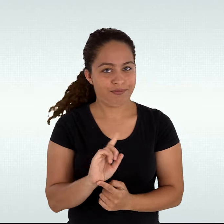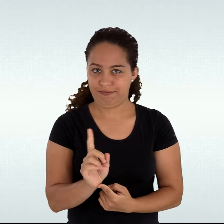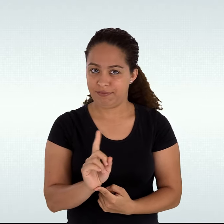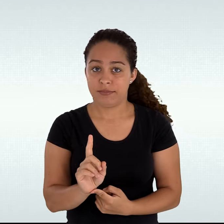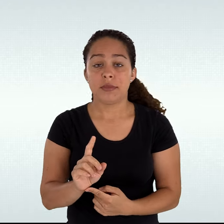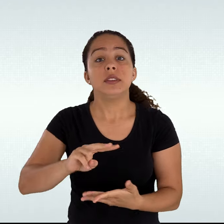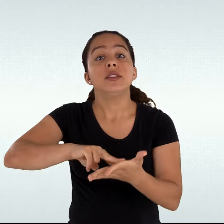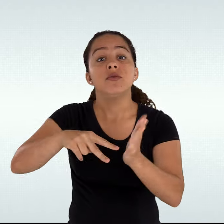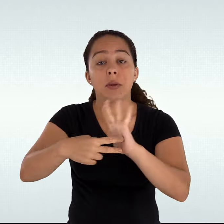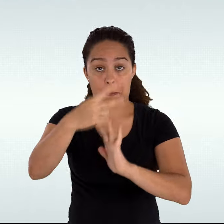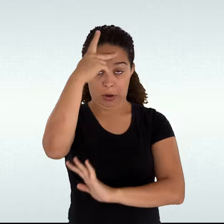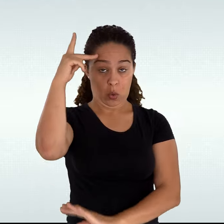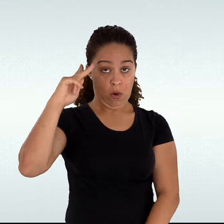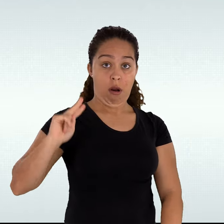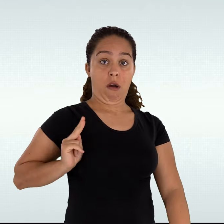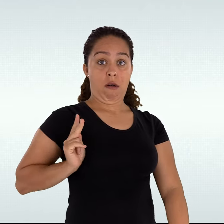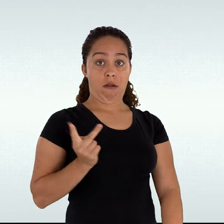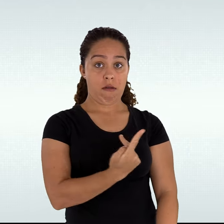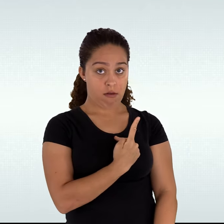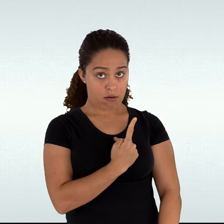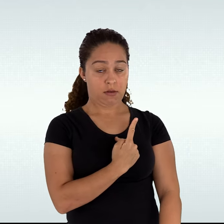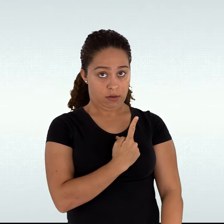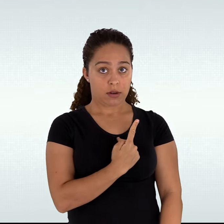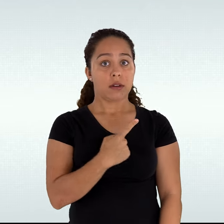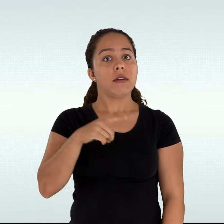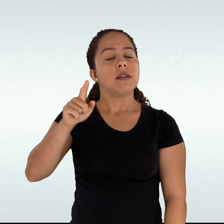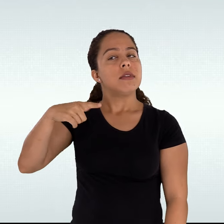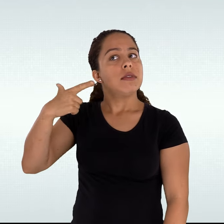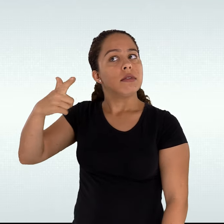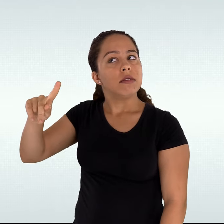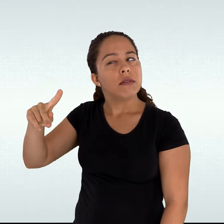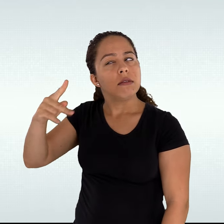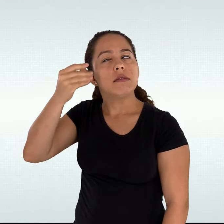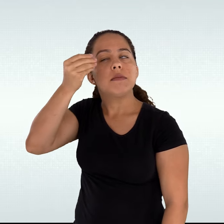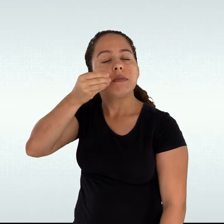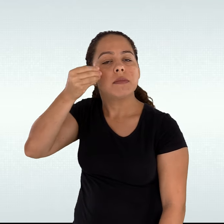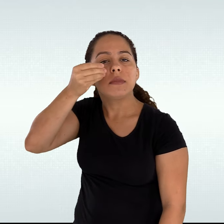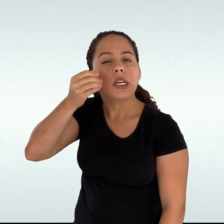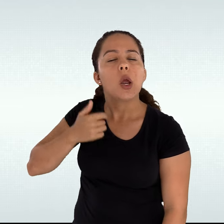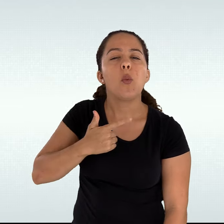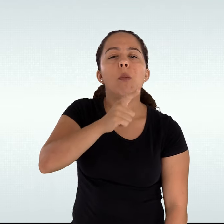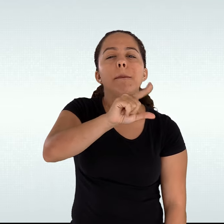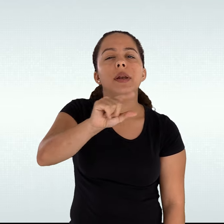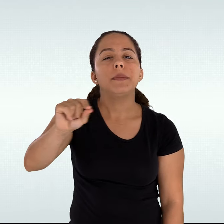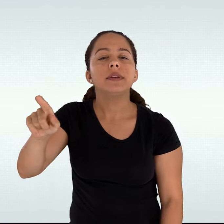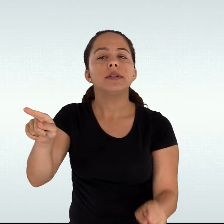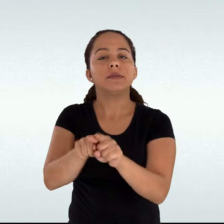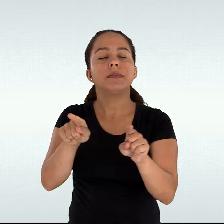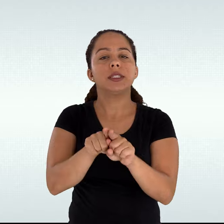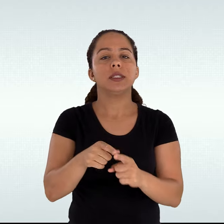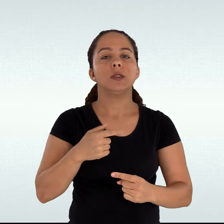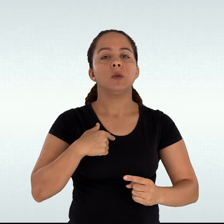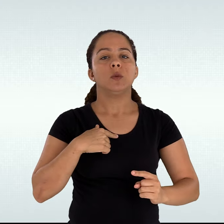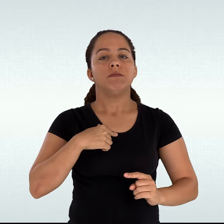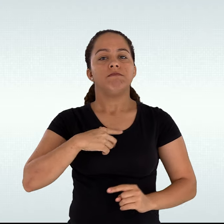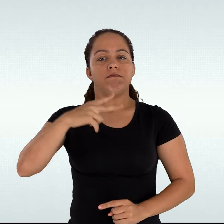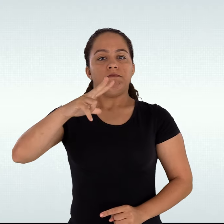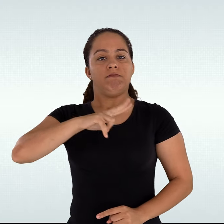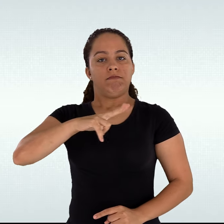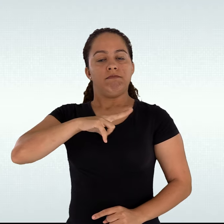com a qual o indivíduo trans, mediado pelas suas experiências, preferências e orientações, se identifica